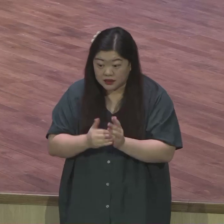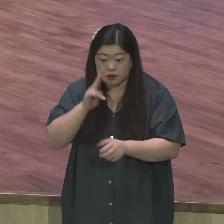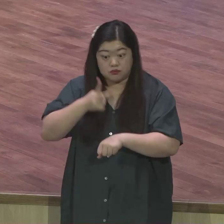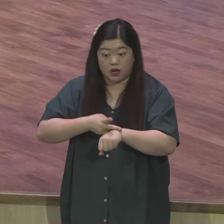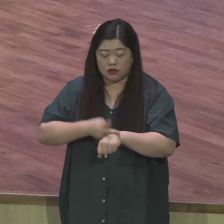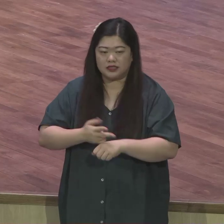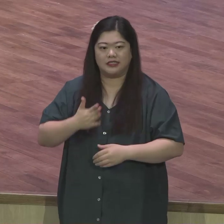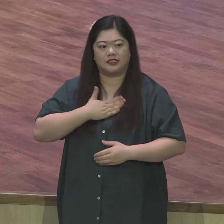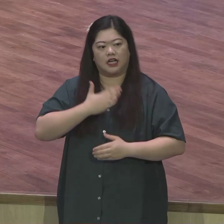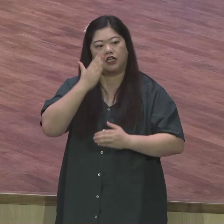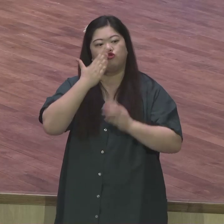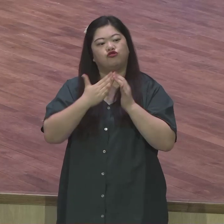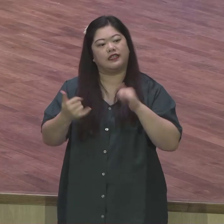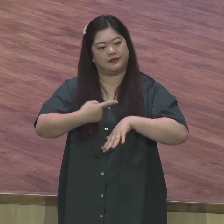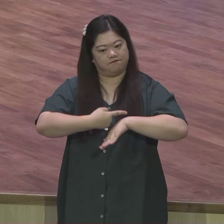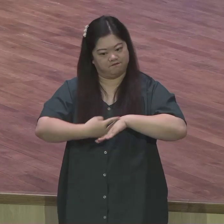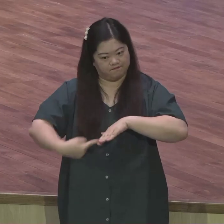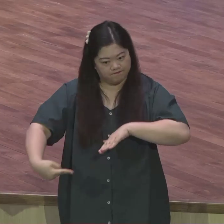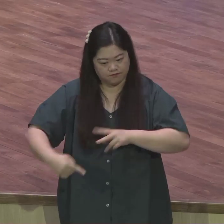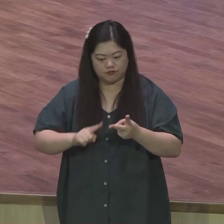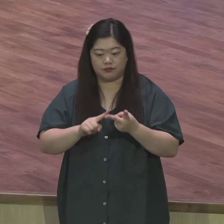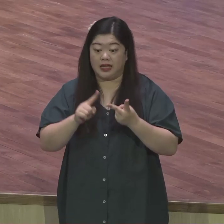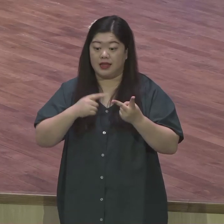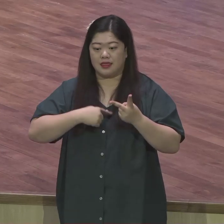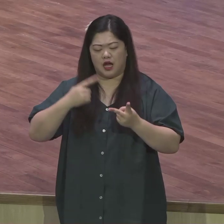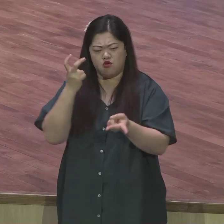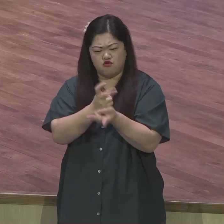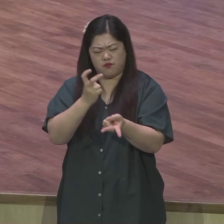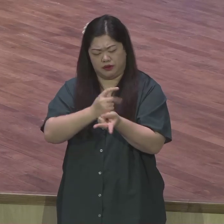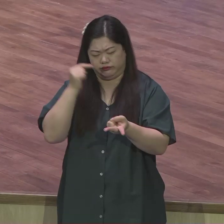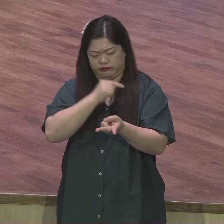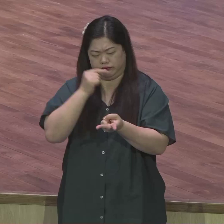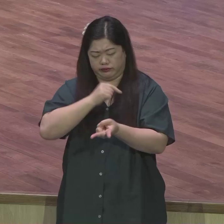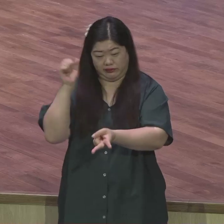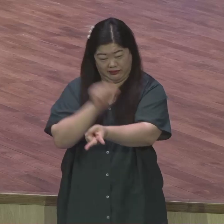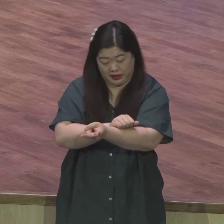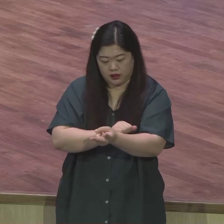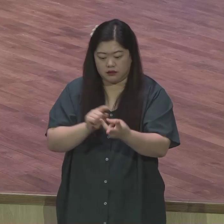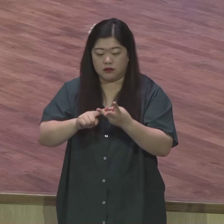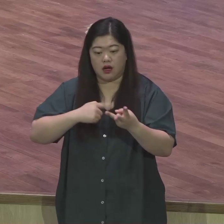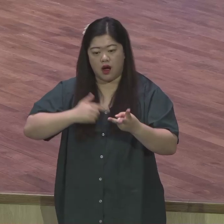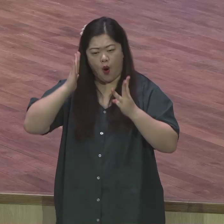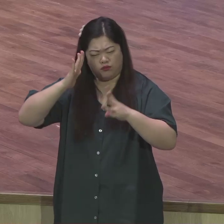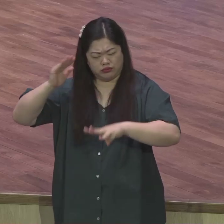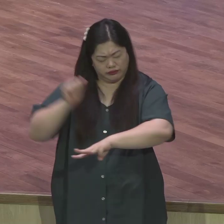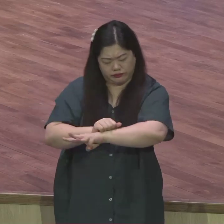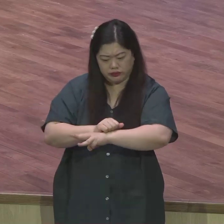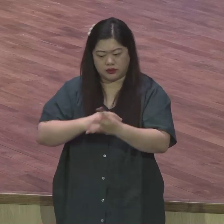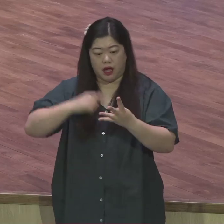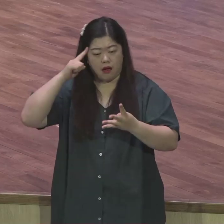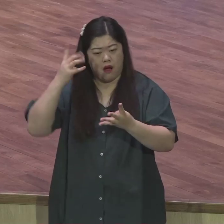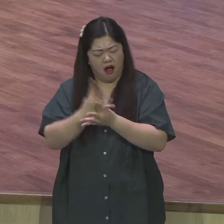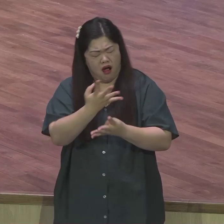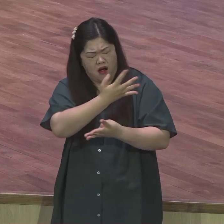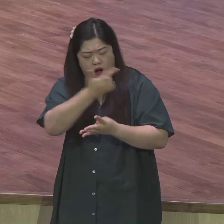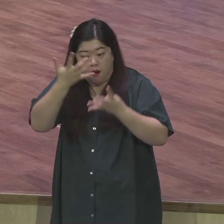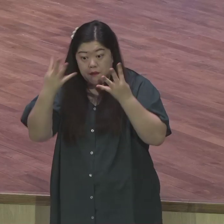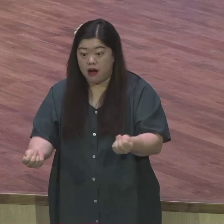내가 가오일 문화 중에 가장 내가 공부를 많이 한 그 학자 아니냐 이거 정말 하나님의